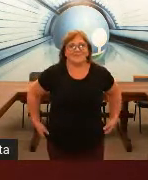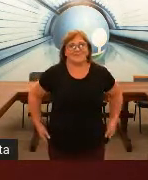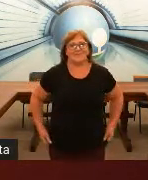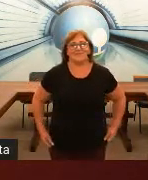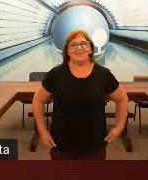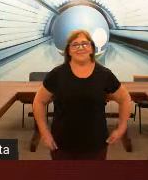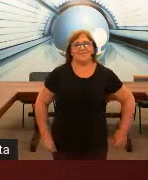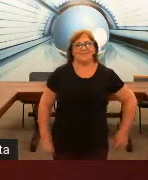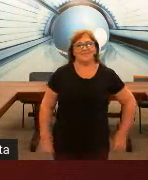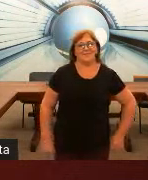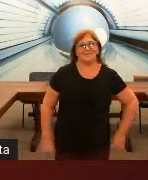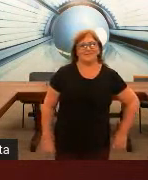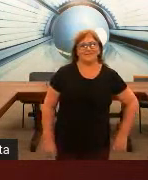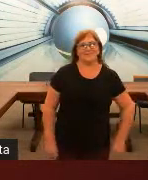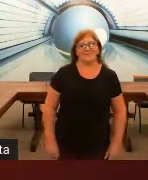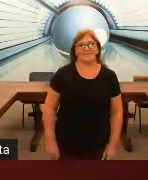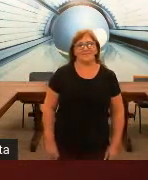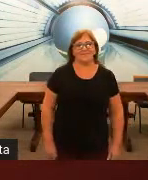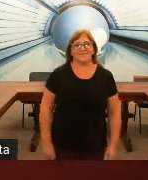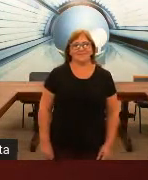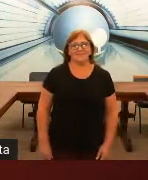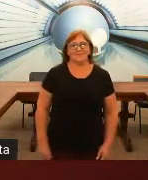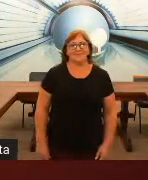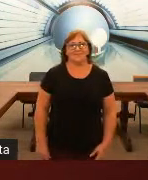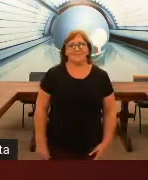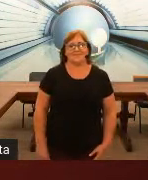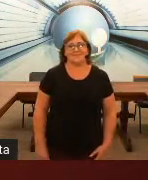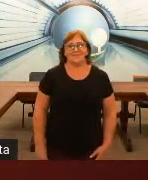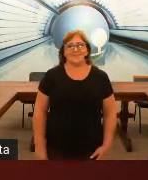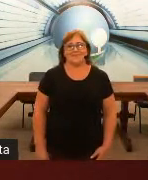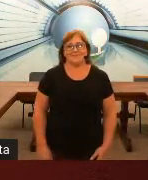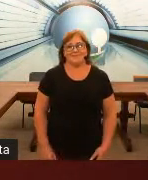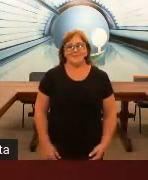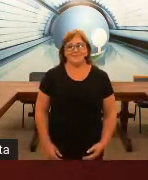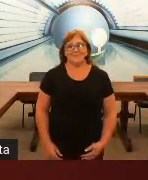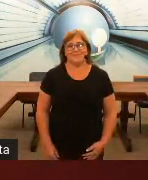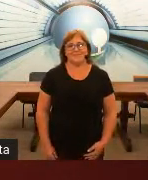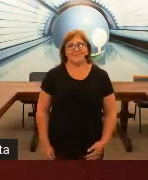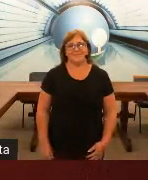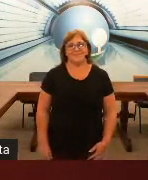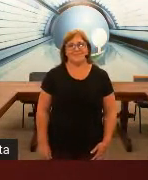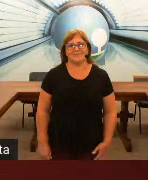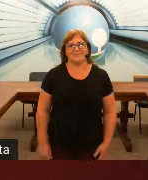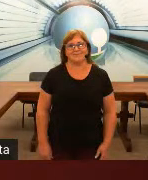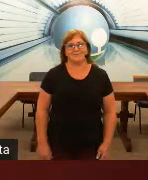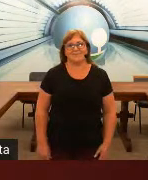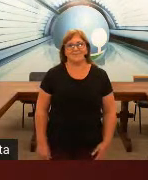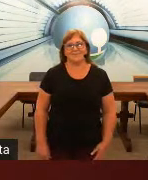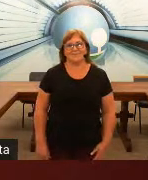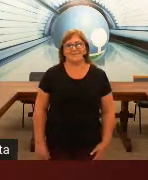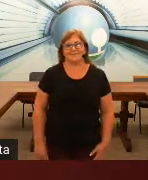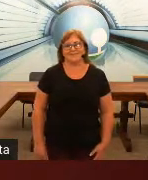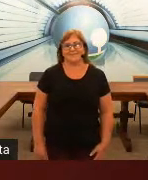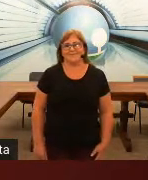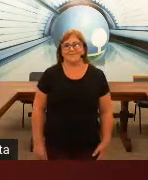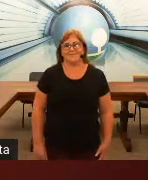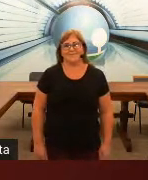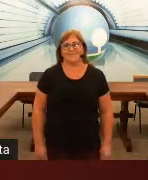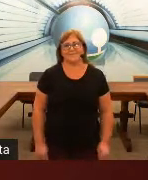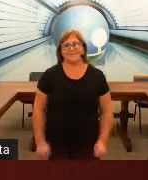Bom, esse projeto, ele nasceu com muito carinho a respeito da nossa colaboradora e professora desse